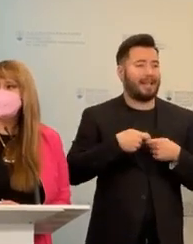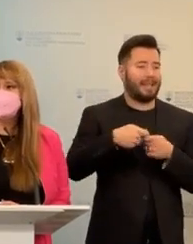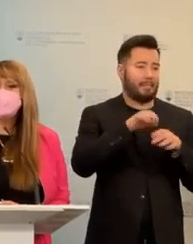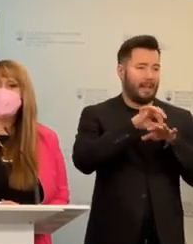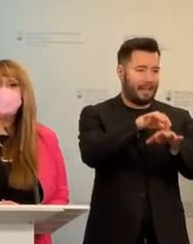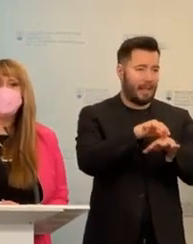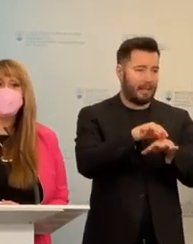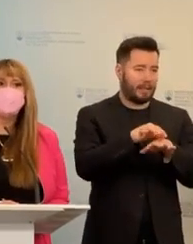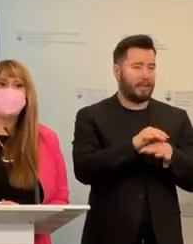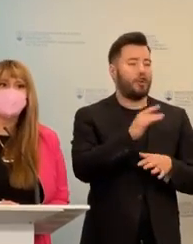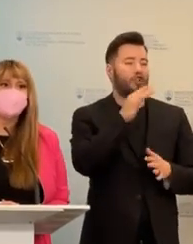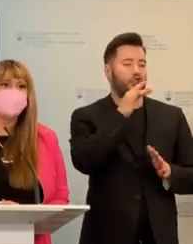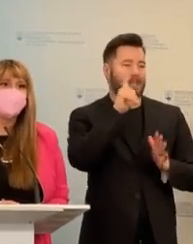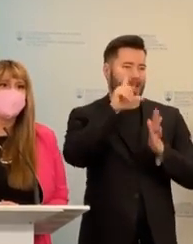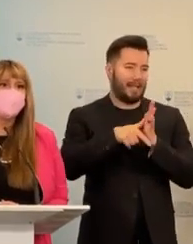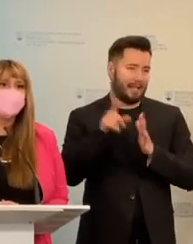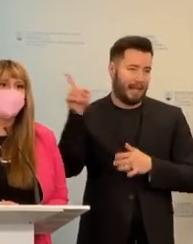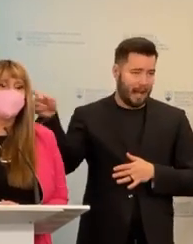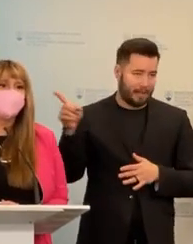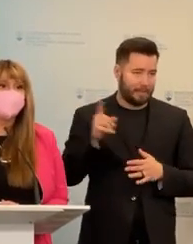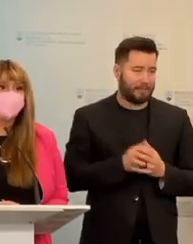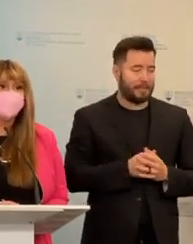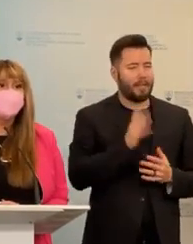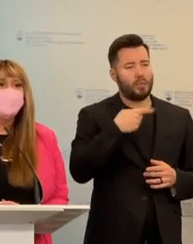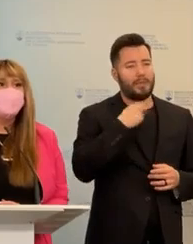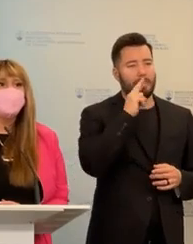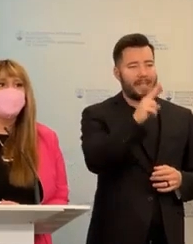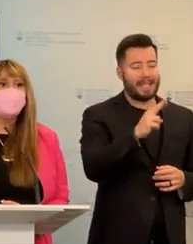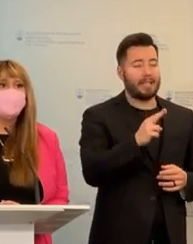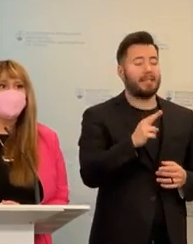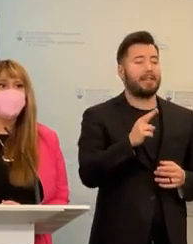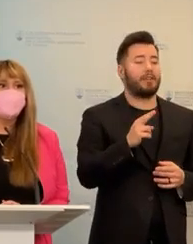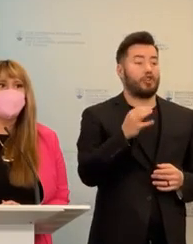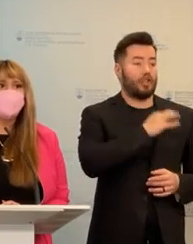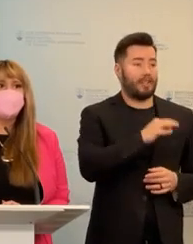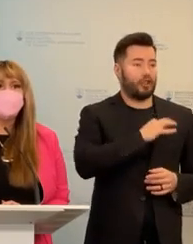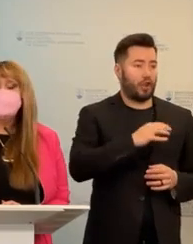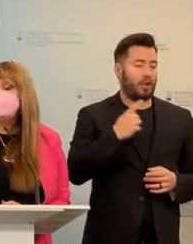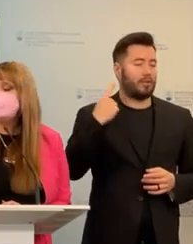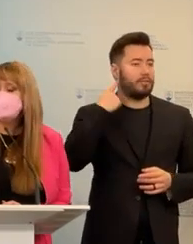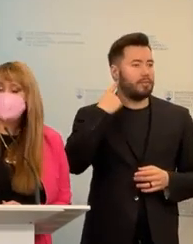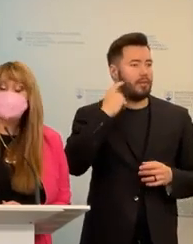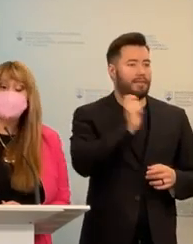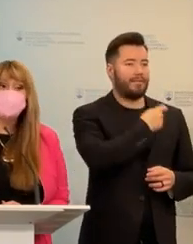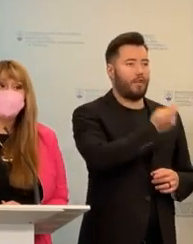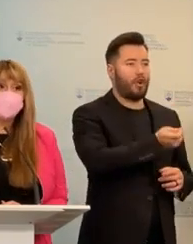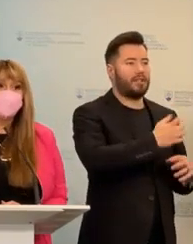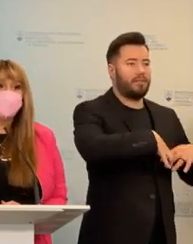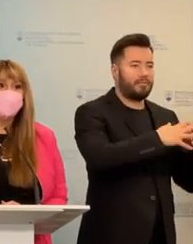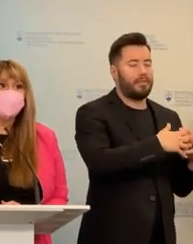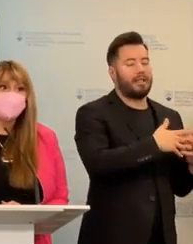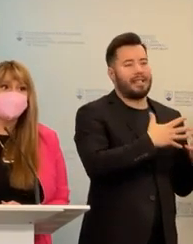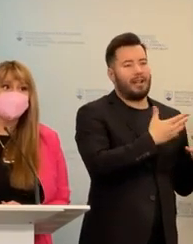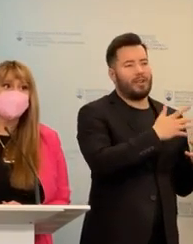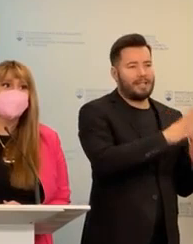hlavne tá v Žilinskom kraji a musím sa priznať, že vlastne v tých prvých dňoch vo štvrtok, keď vypúkala vojna, bol to práve Žilinský